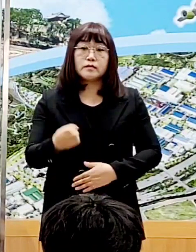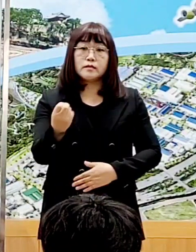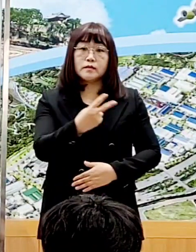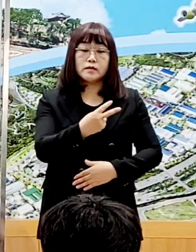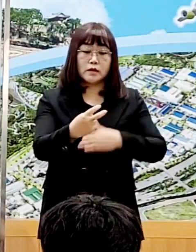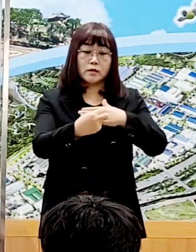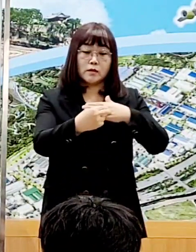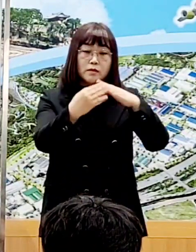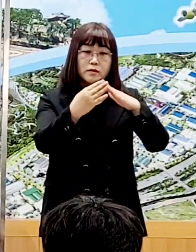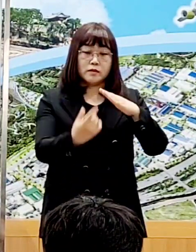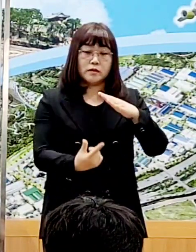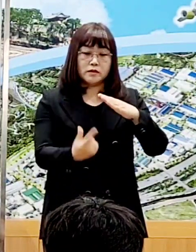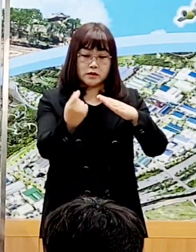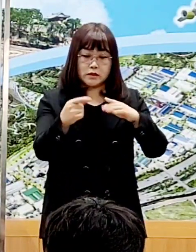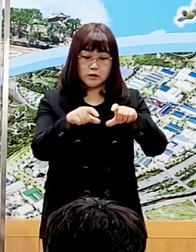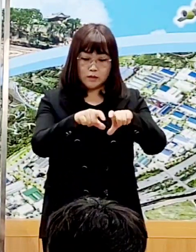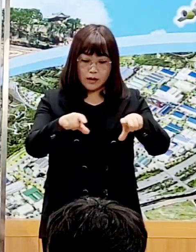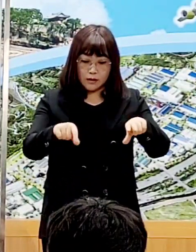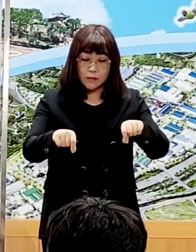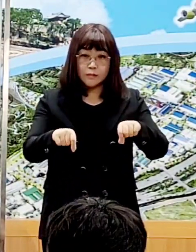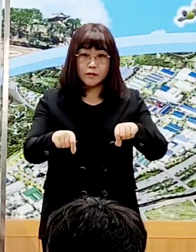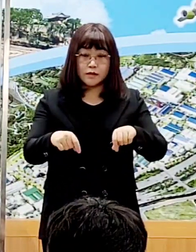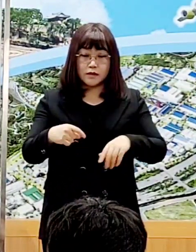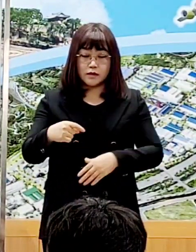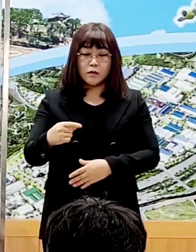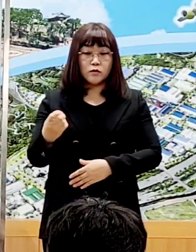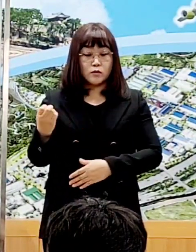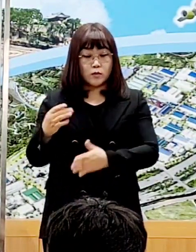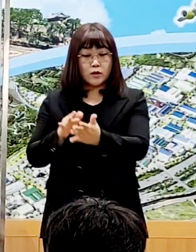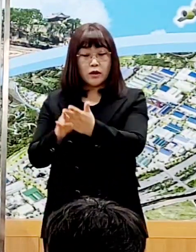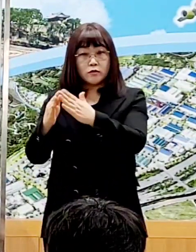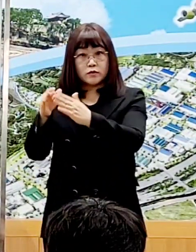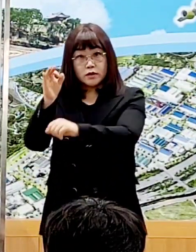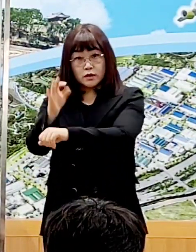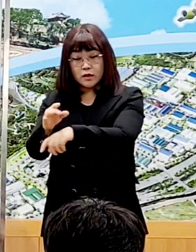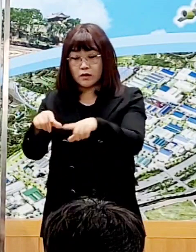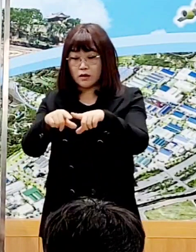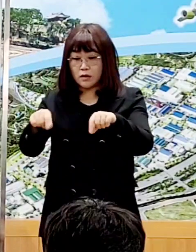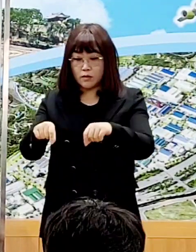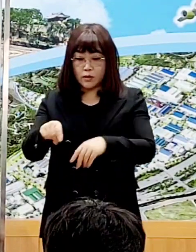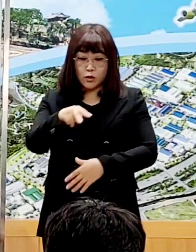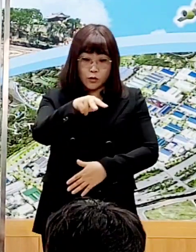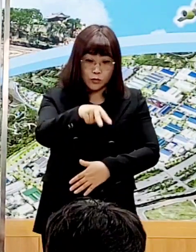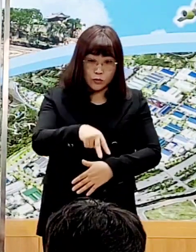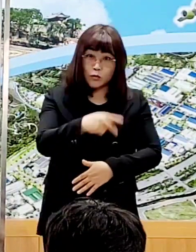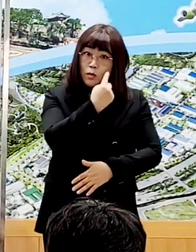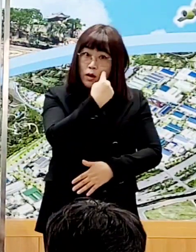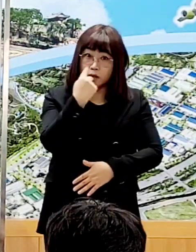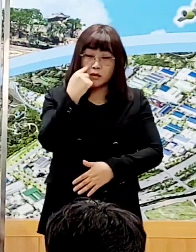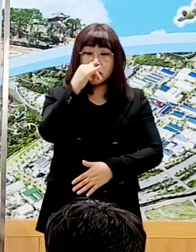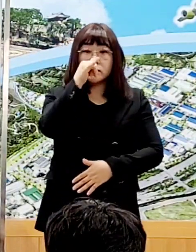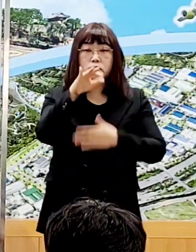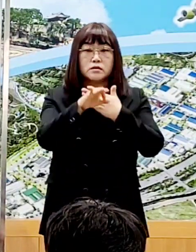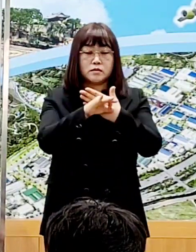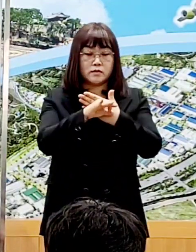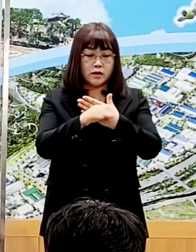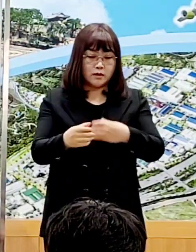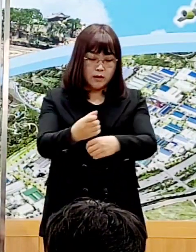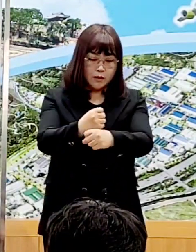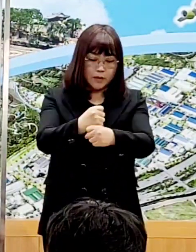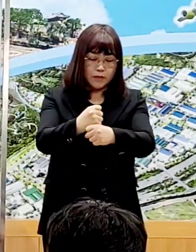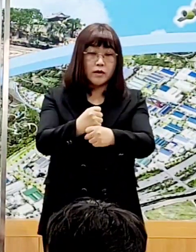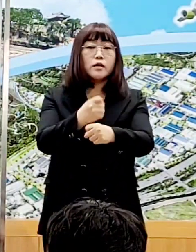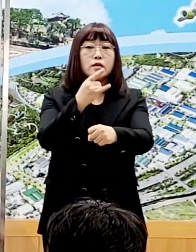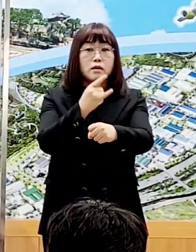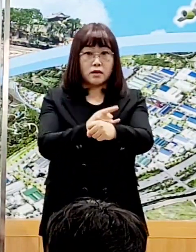아울러 의료기관 신속 항원 검사나 자가진단키트로 양성 결과가 나왔다면 검사 폐기물을